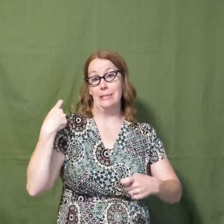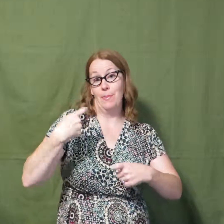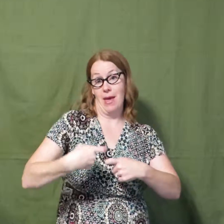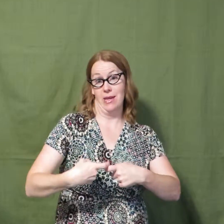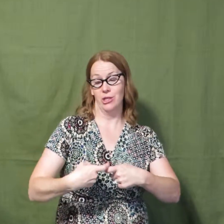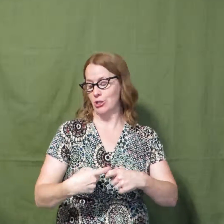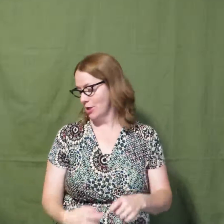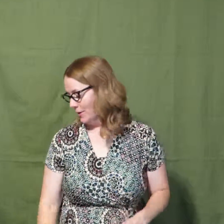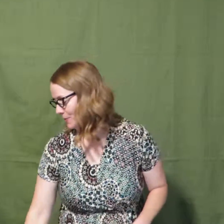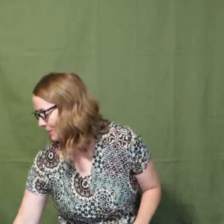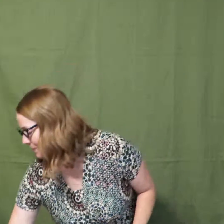Spanish.